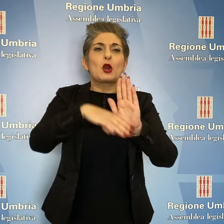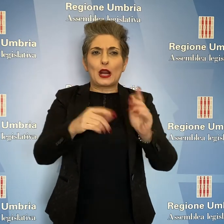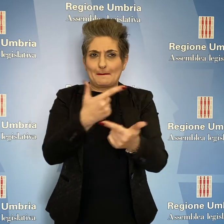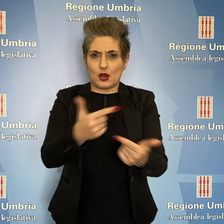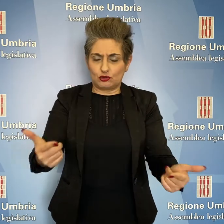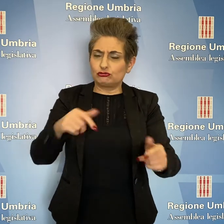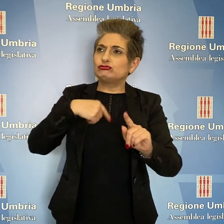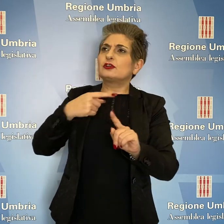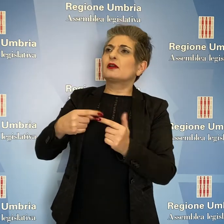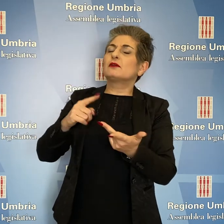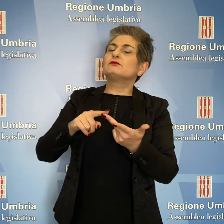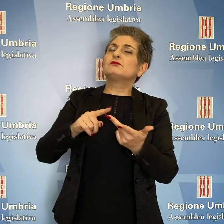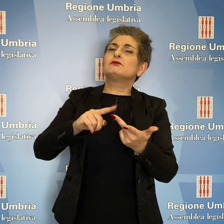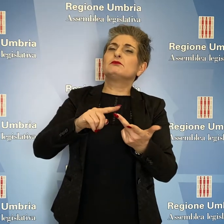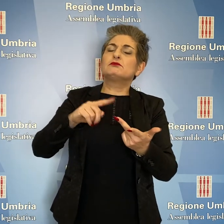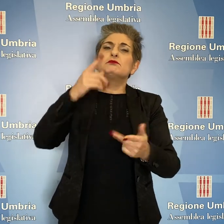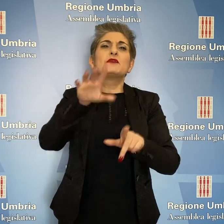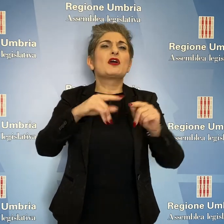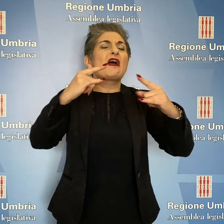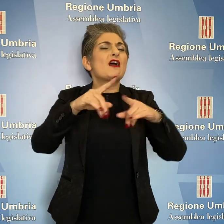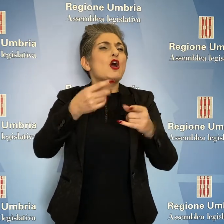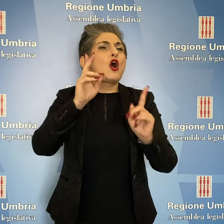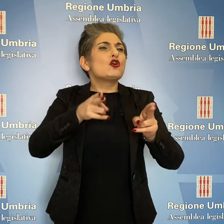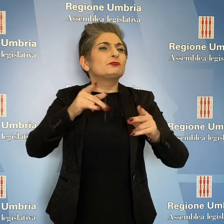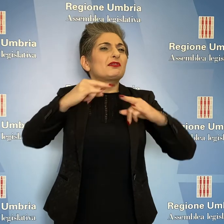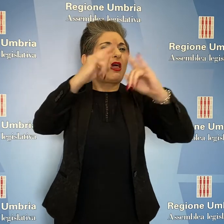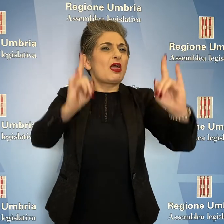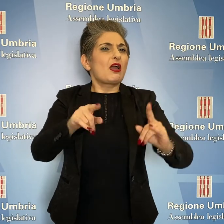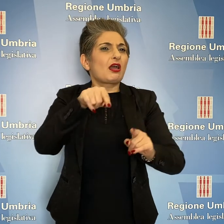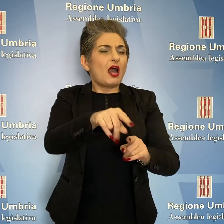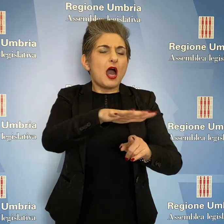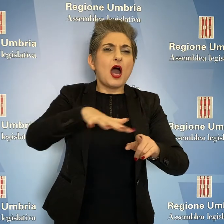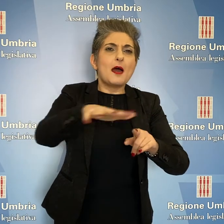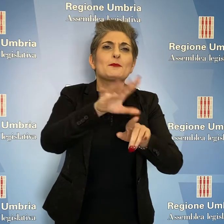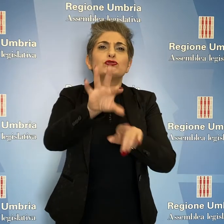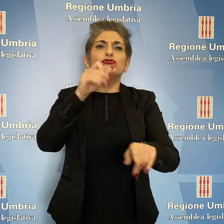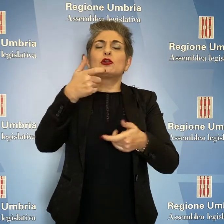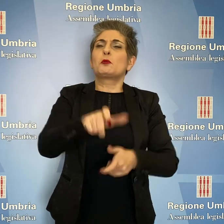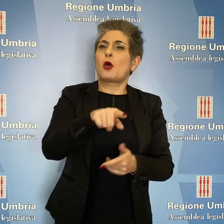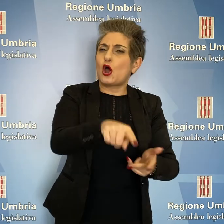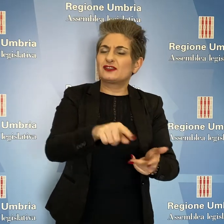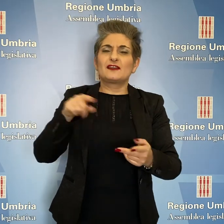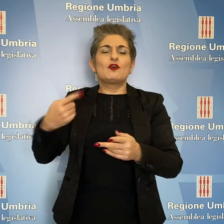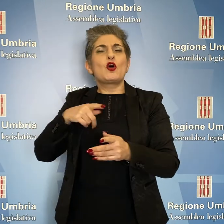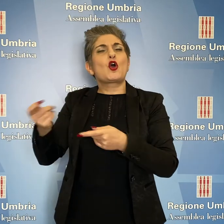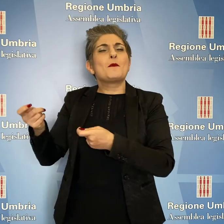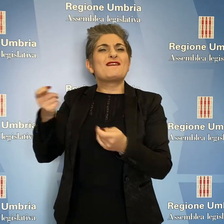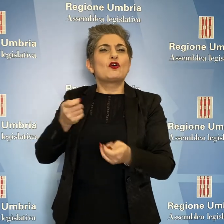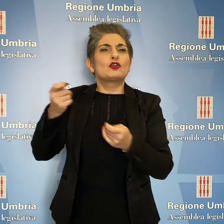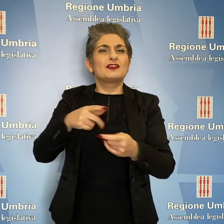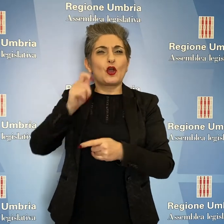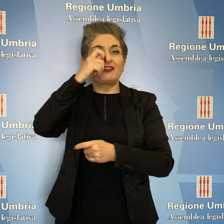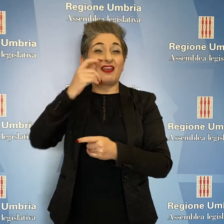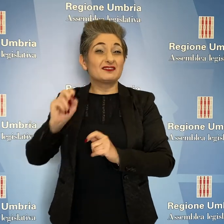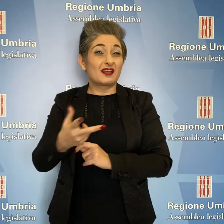programmazione. Resta da chiarire la scelta dell'ospedale da campo, così come quella dei fornitori dei test rapidi. Sarebbe stato